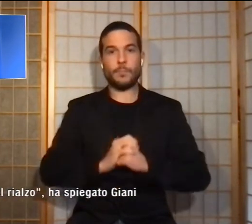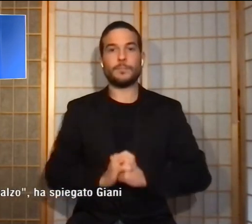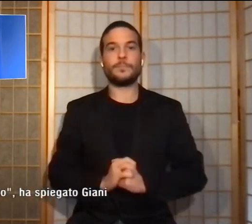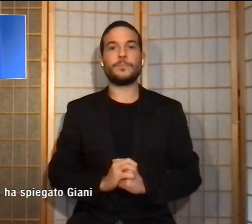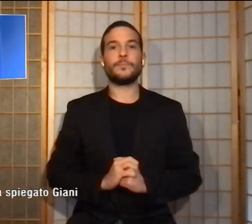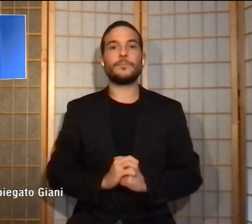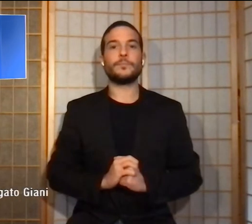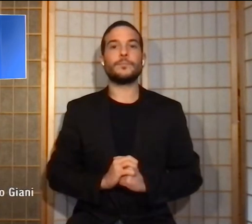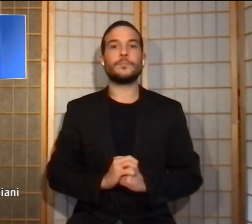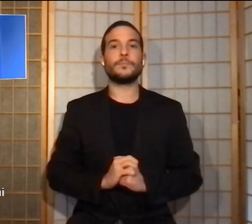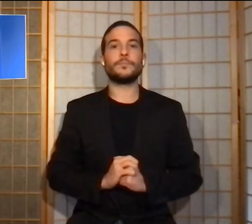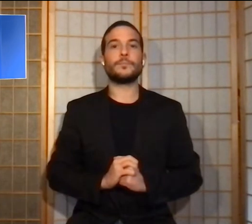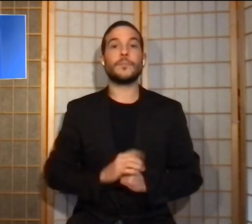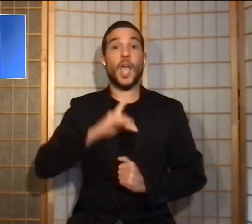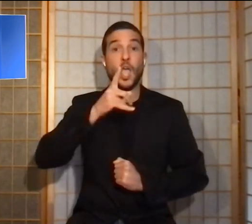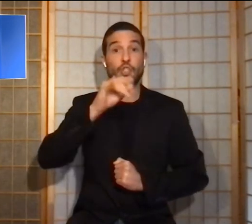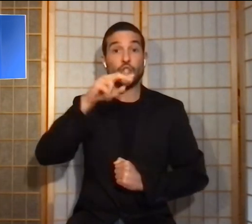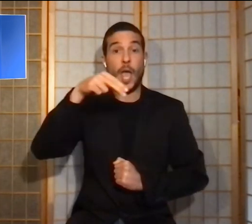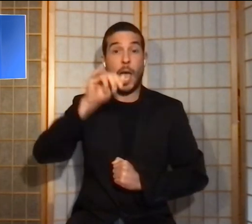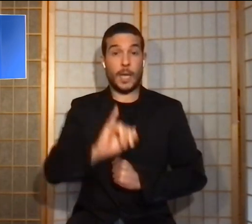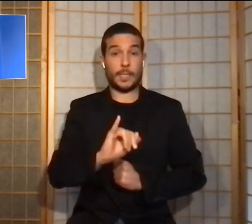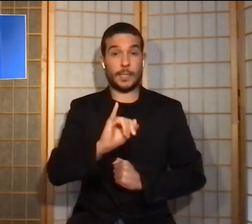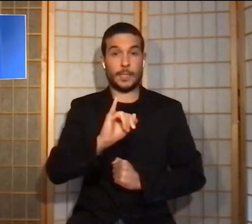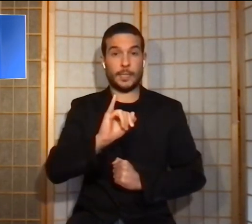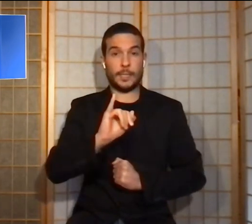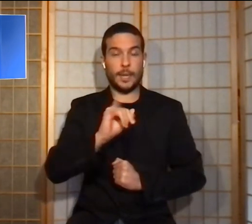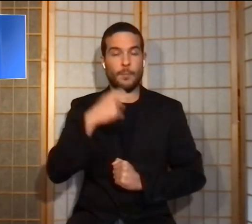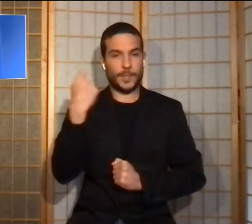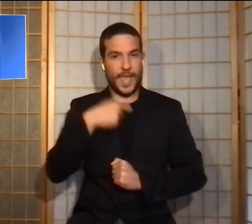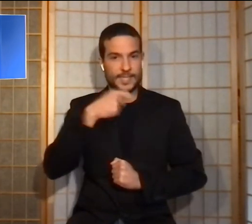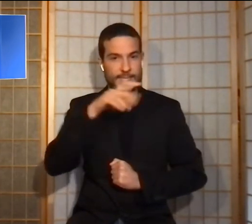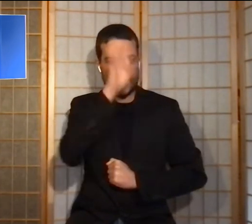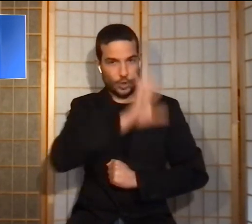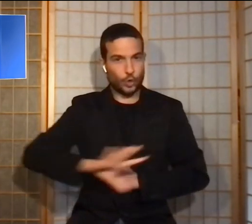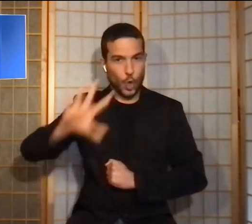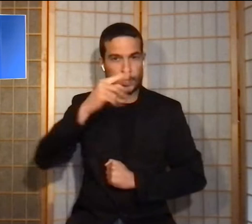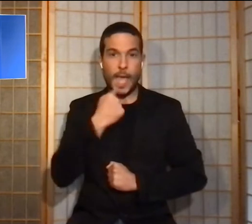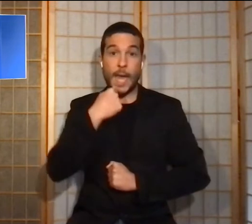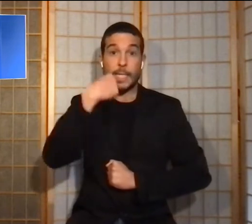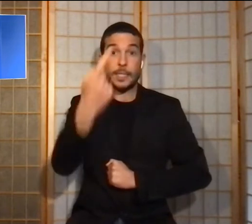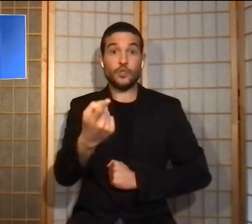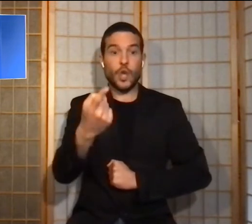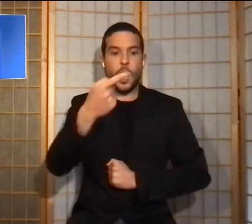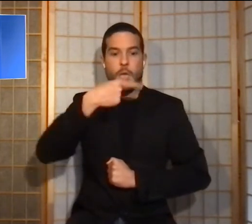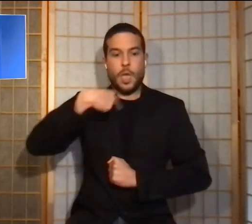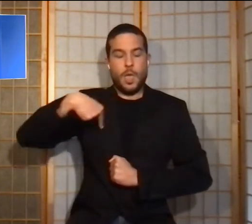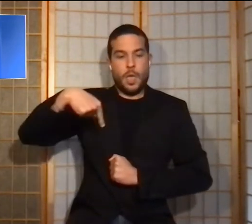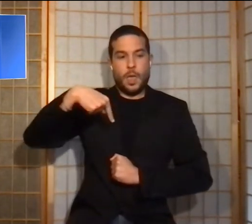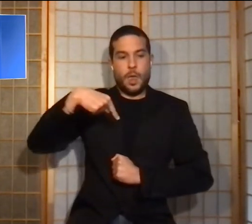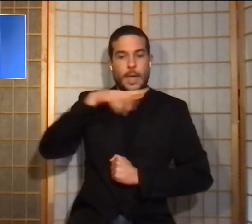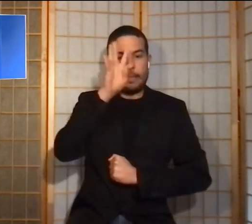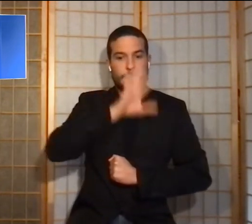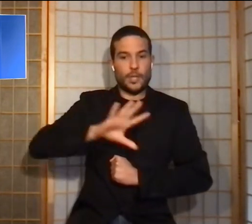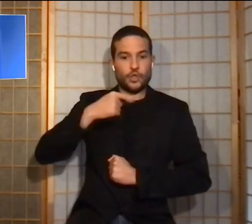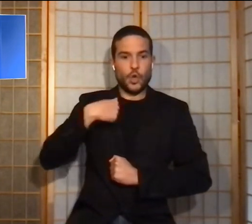Eugenio Gianni, presidente della Regione Toscana, afferma Come Regione il mio appello è a non